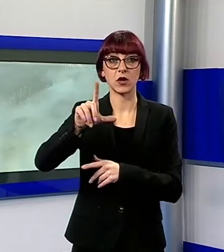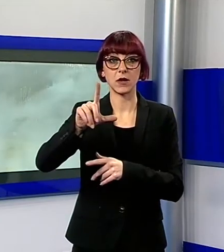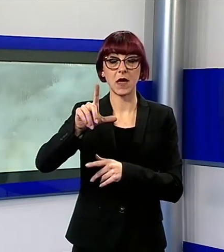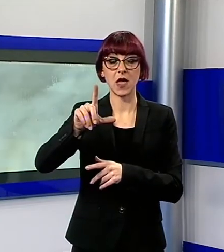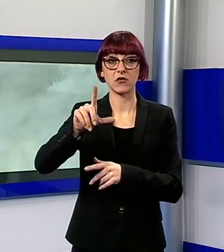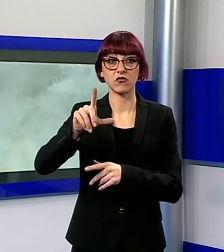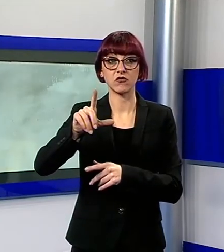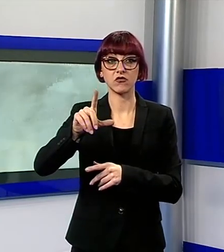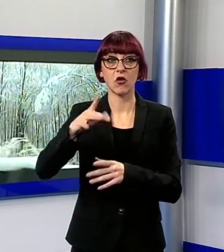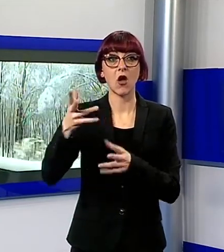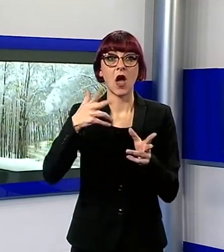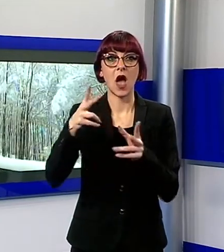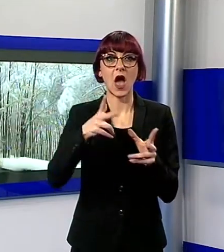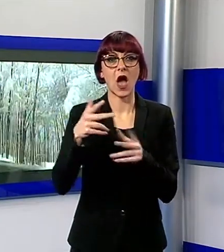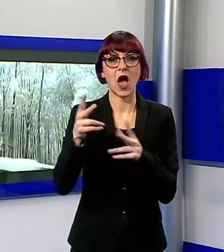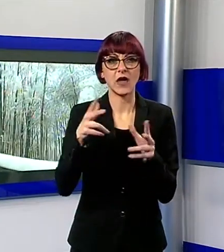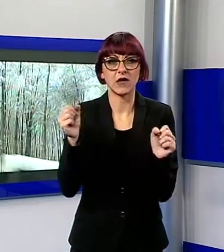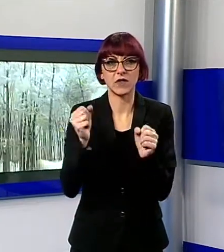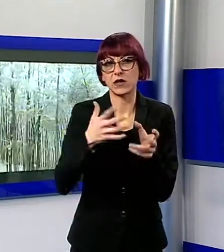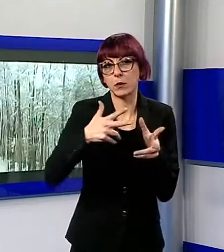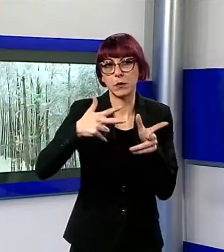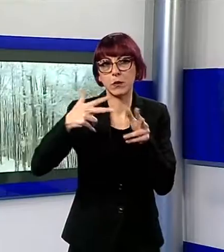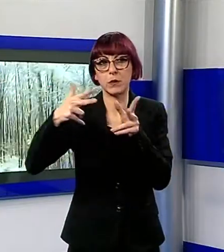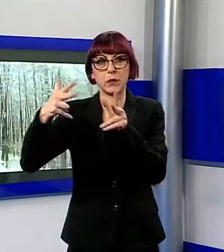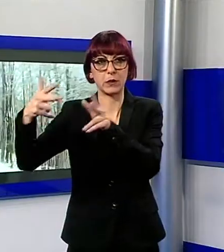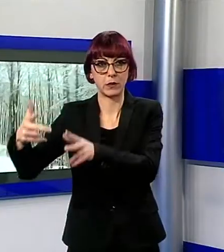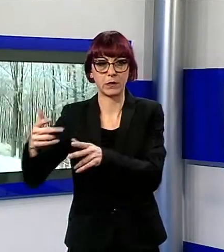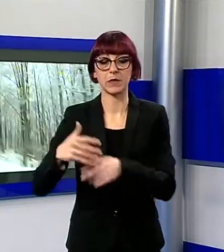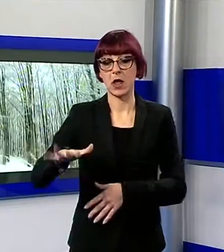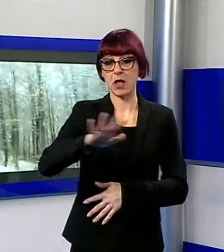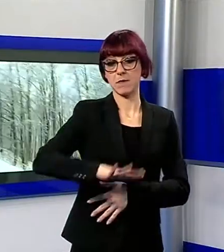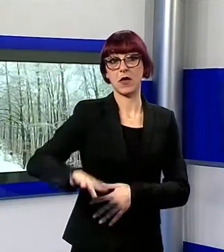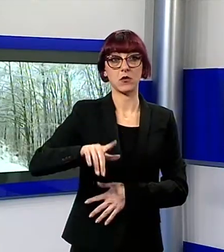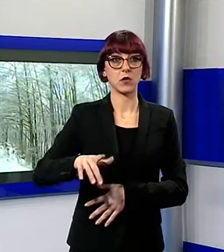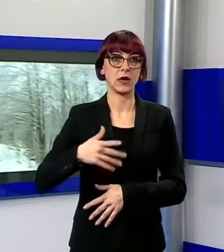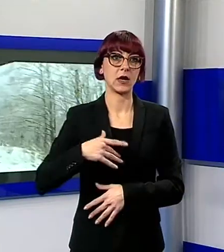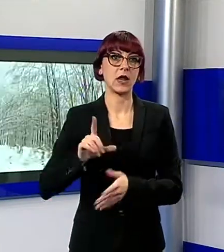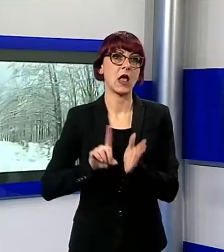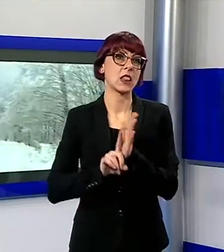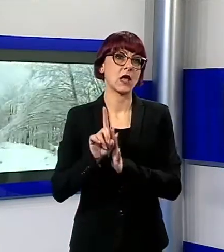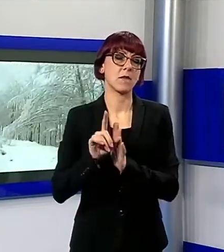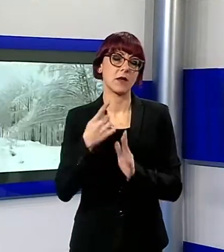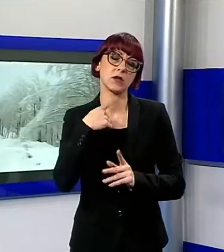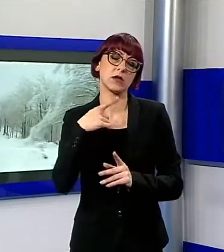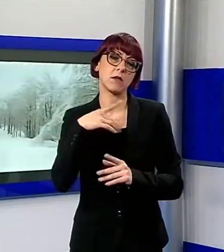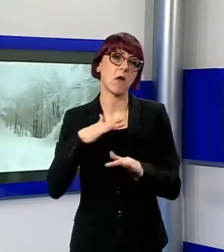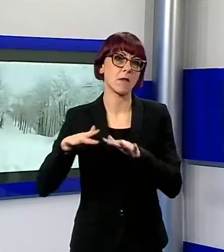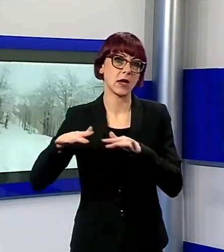sé dell'aria fredda. Dunque, se in pianura si è avvertita una temperatura piuttosto mite, in quota si sono registrate invece